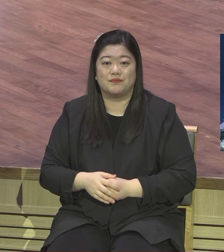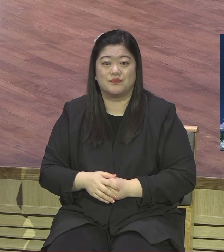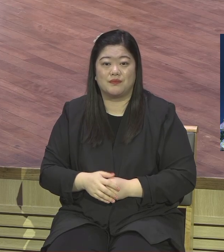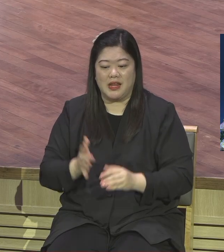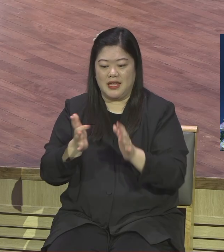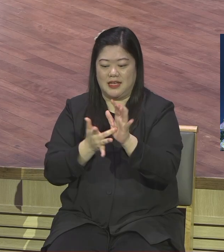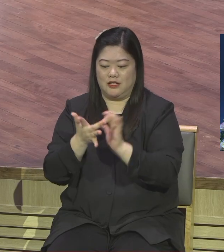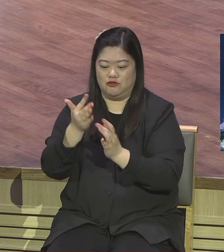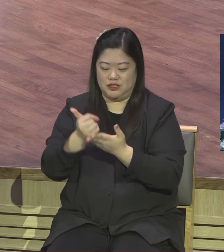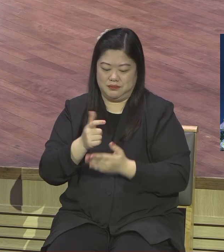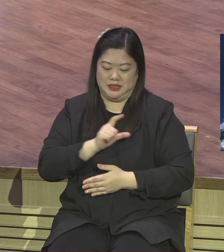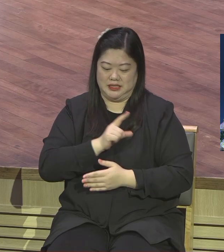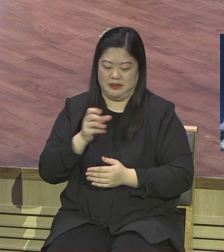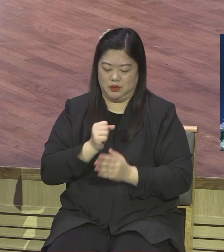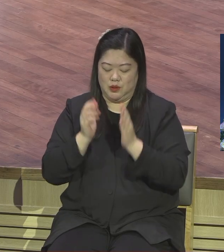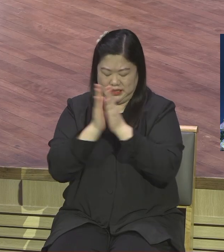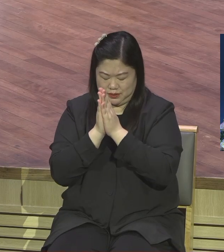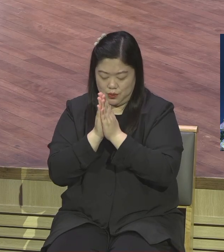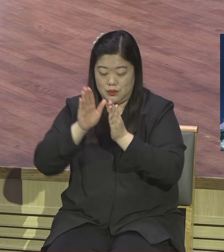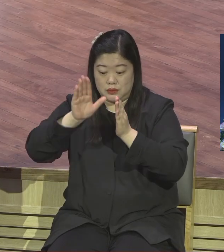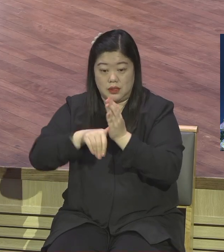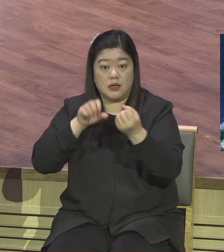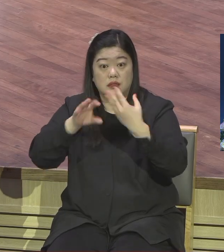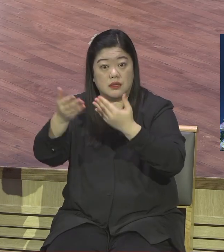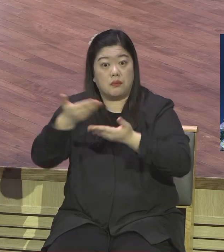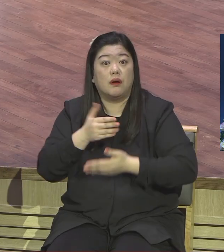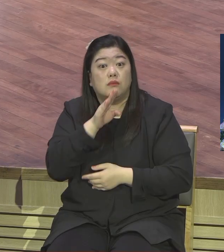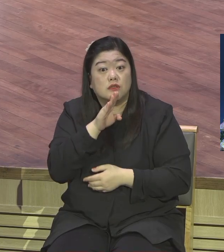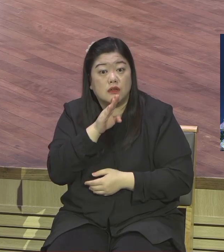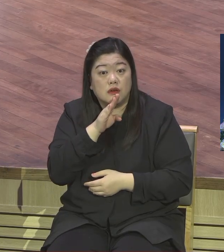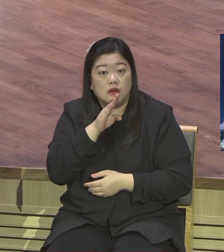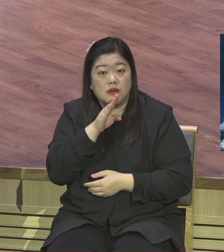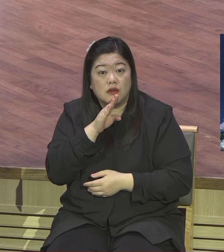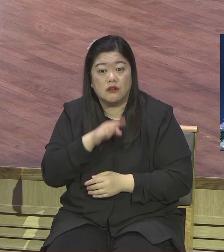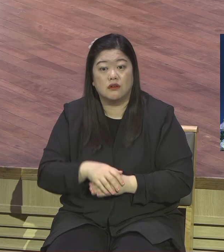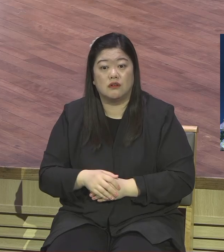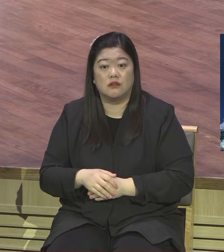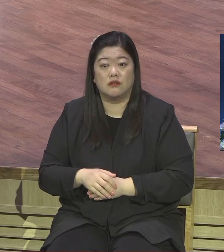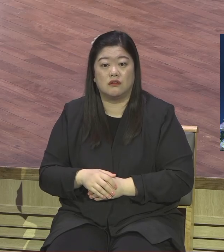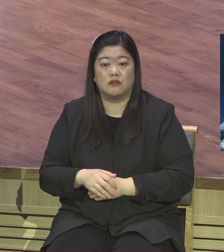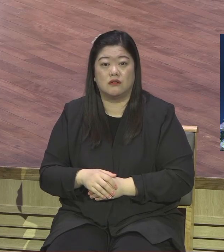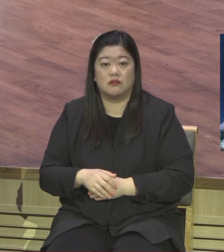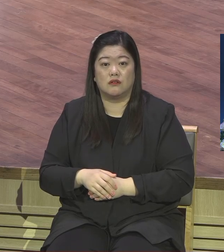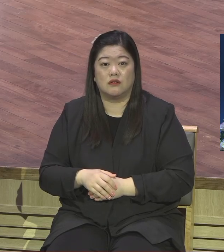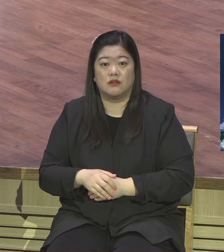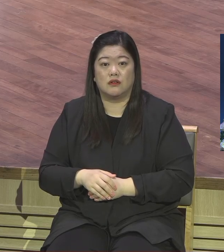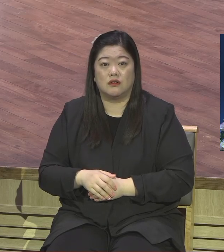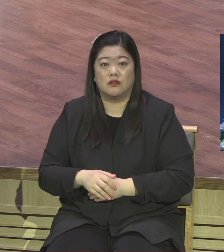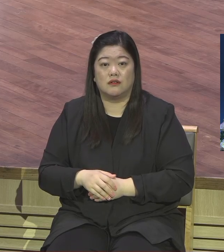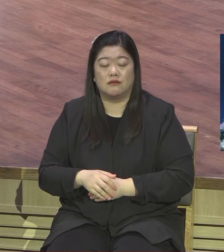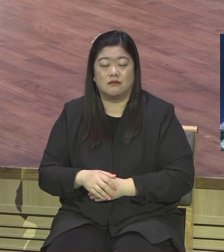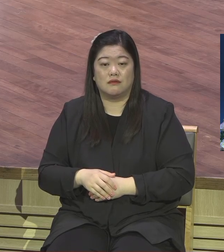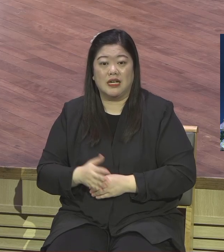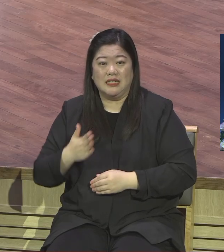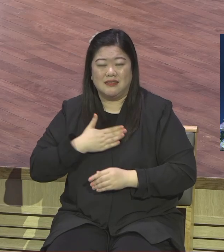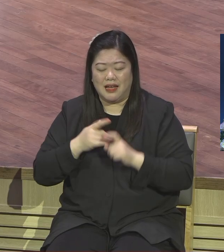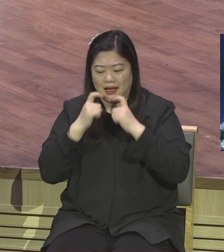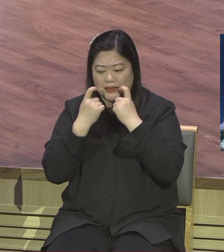기도 안 하는 것만큼 억울한 사람이 없어요 그냥 기도하면 예수 이름으로 여러분 인기가 수준과 상관없다니까요 인기가